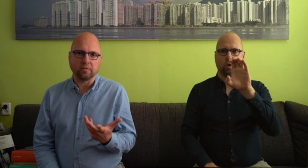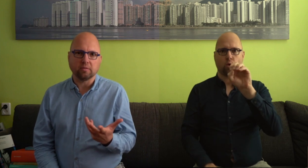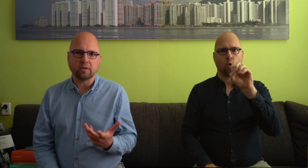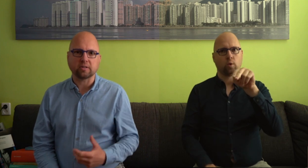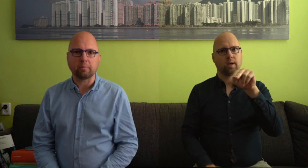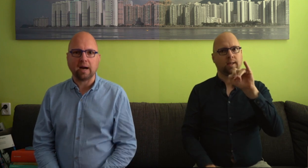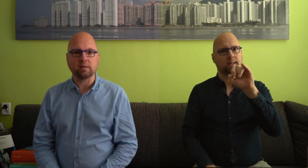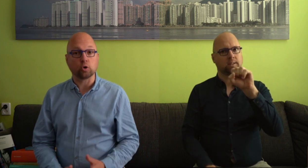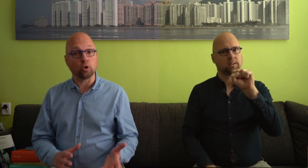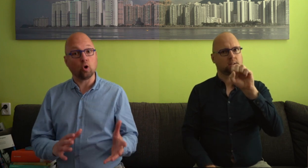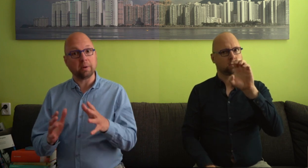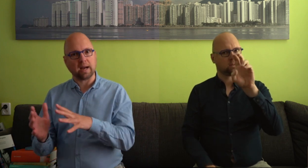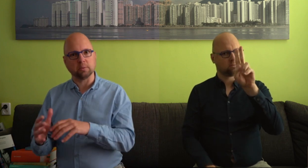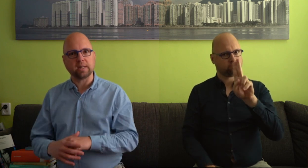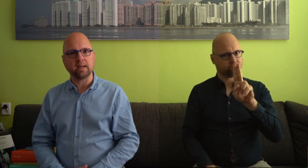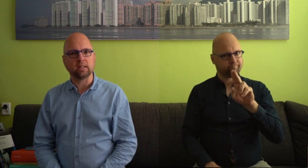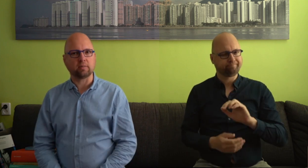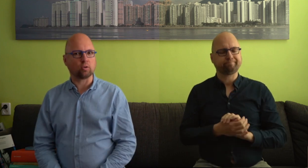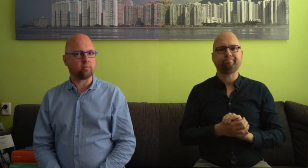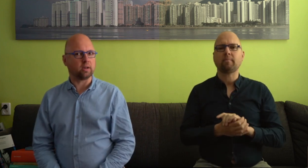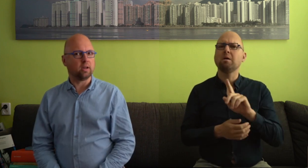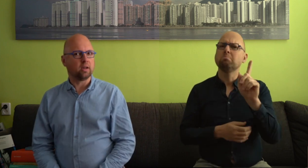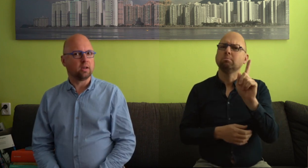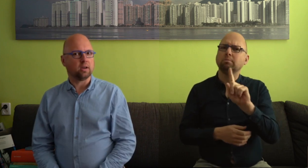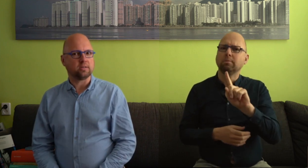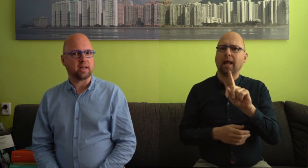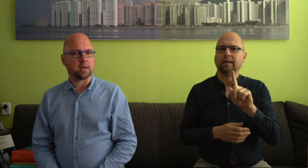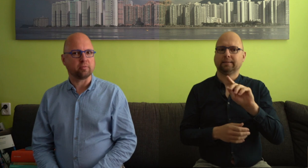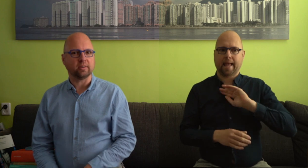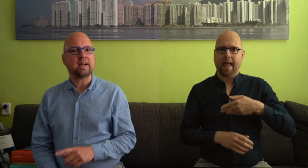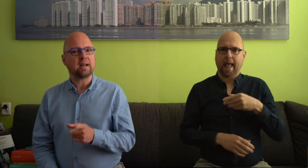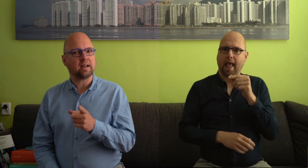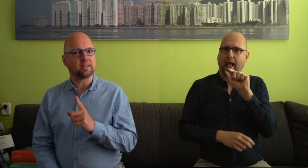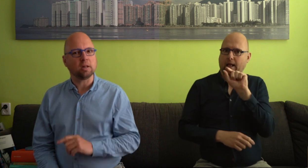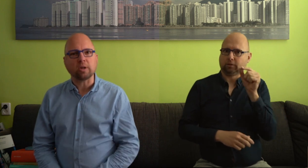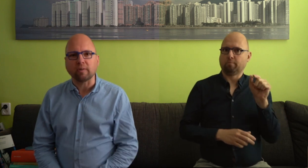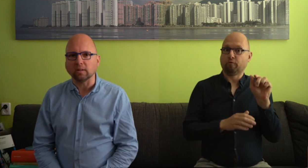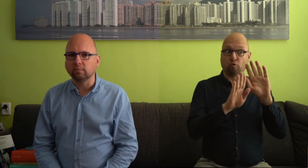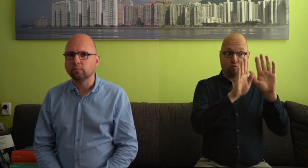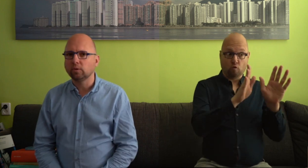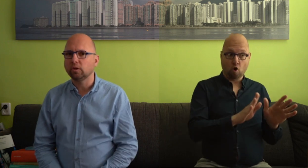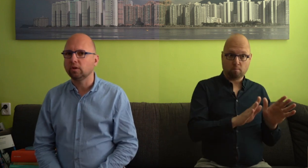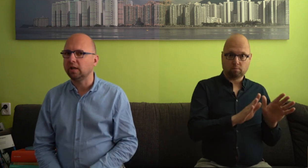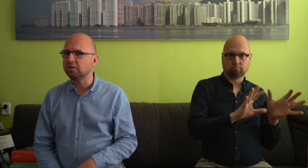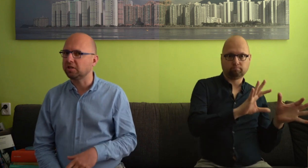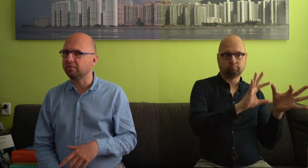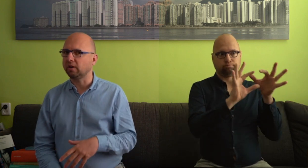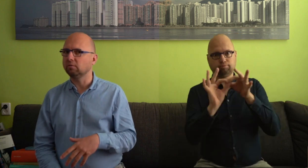dat gebaar die we kunnen koppelen aan de betekenis. Waardoor we het idee hebben van, ah ik snap dat wel. In de zin van,